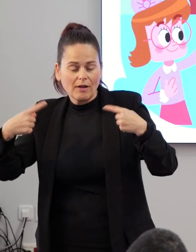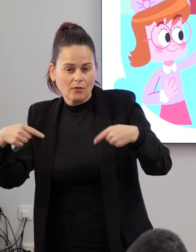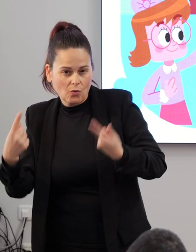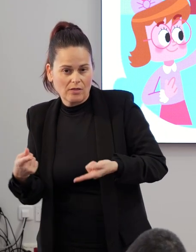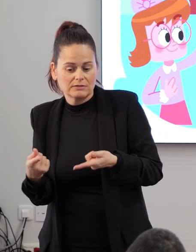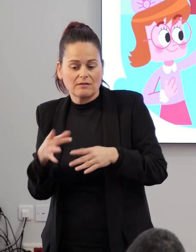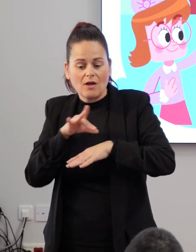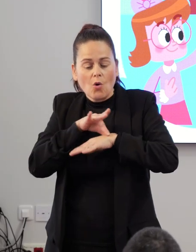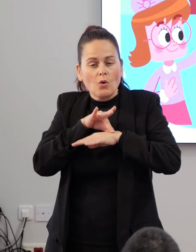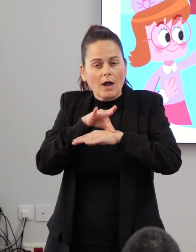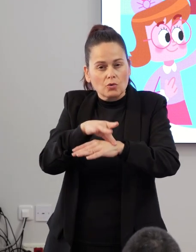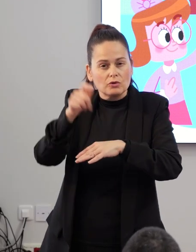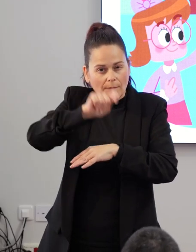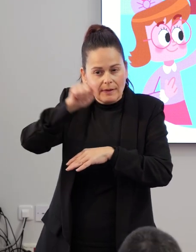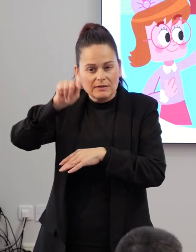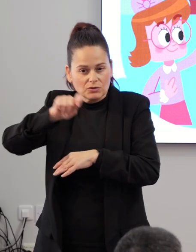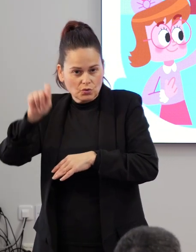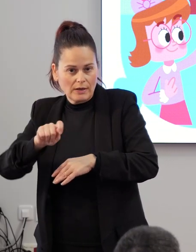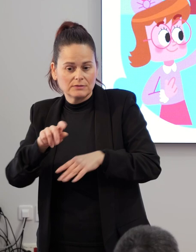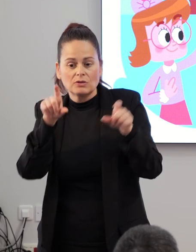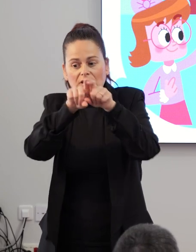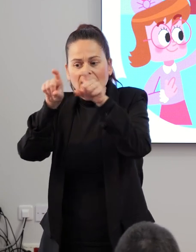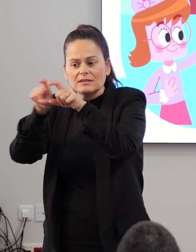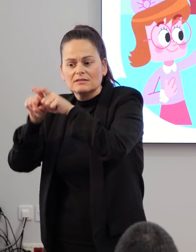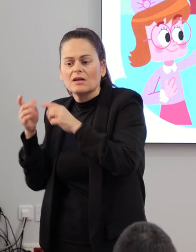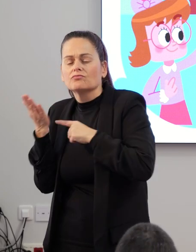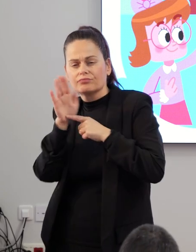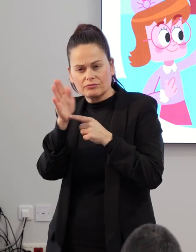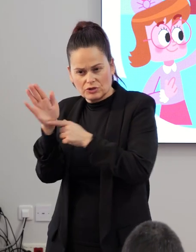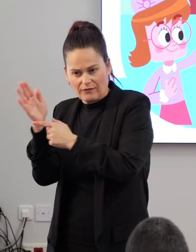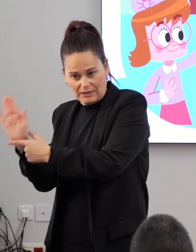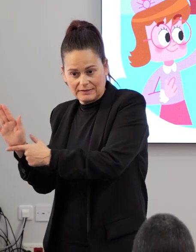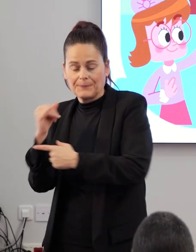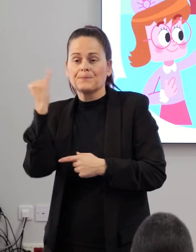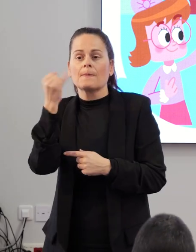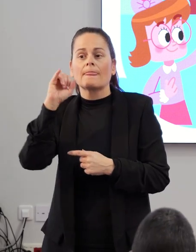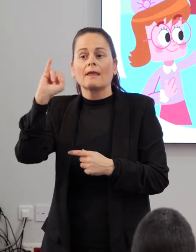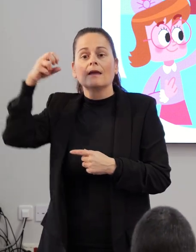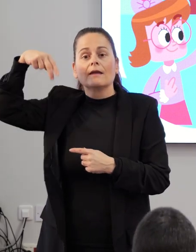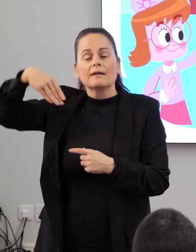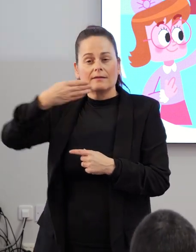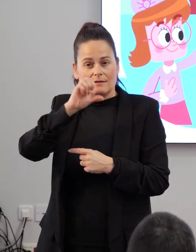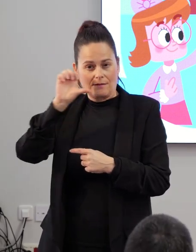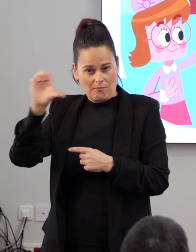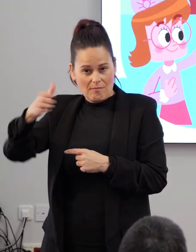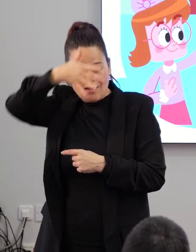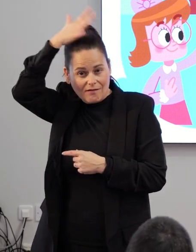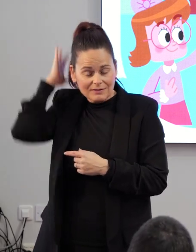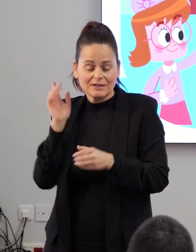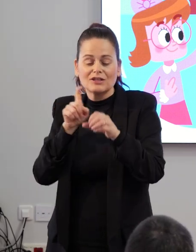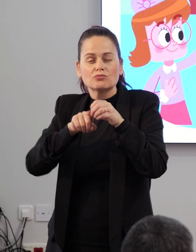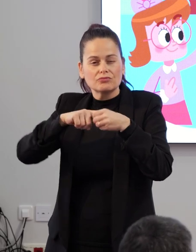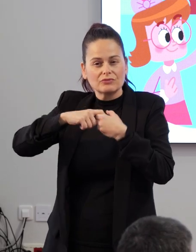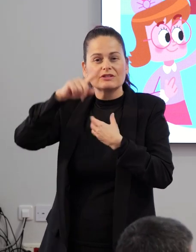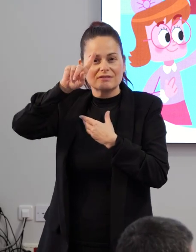ofertará a las entidades de discapacidad. Jimby Cartagena también participa en estos